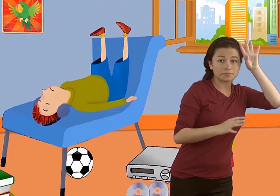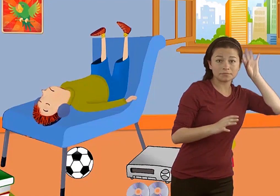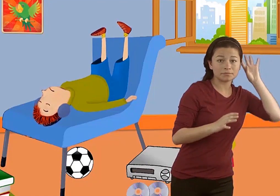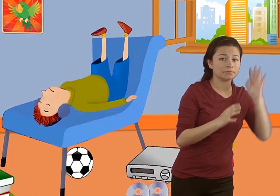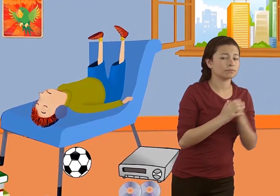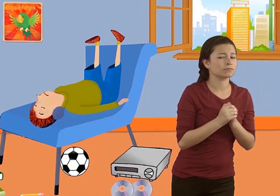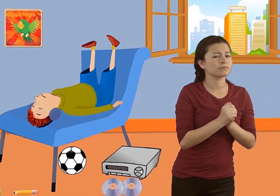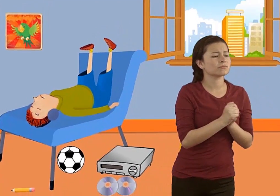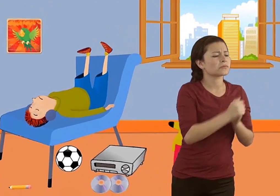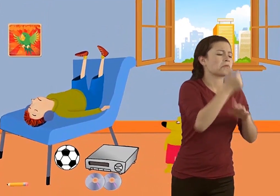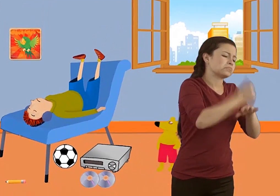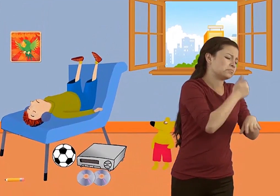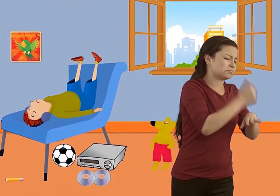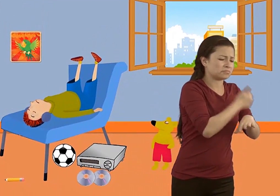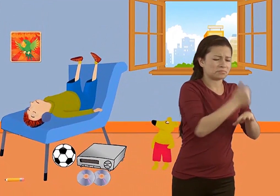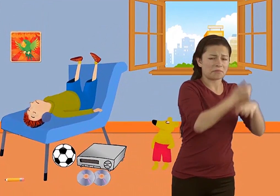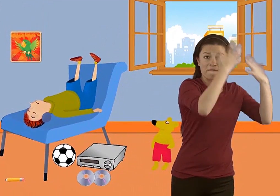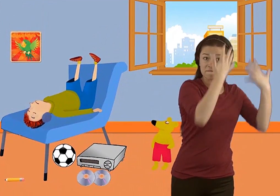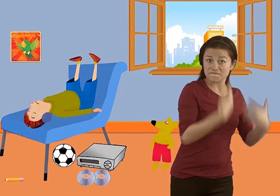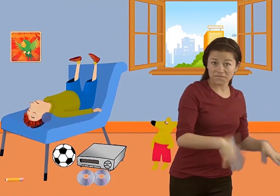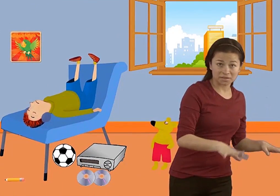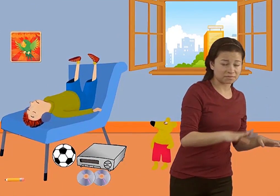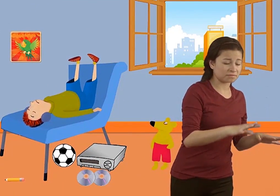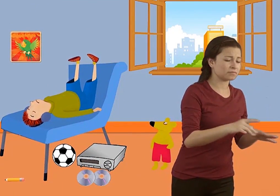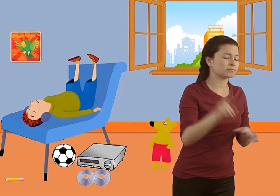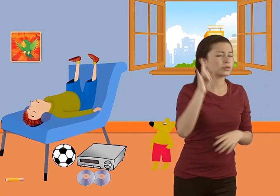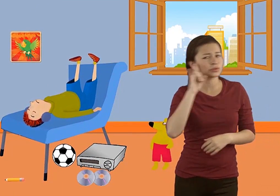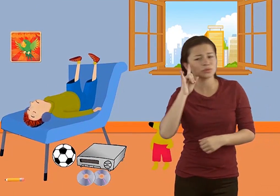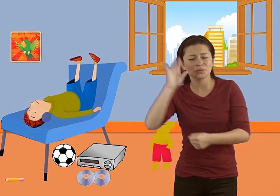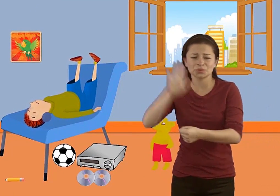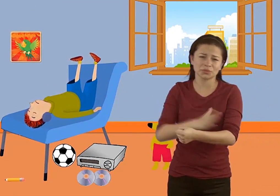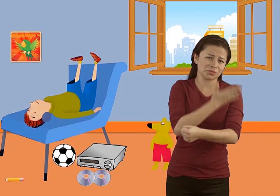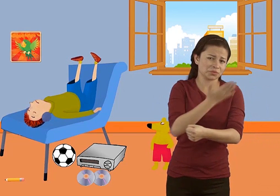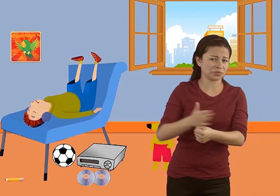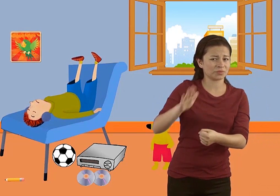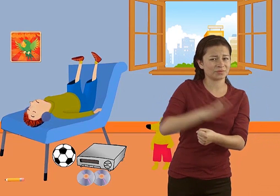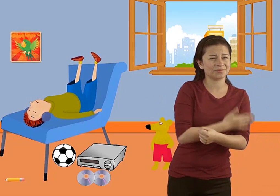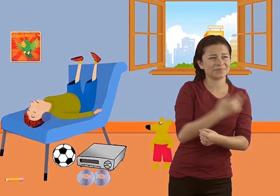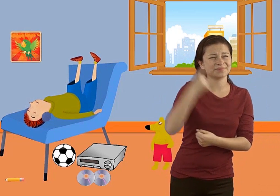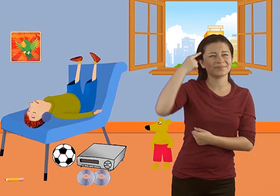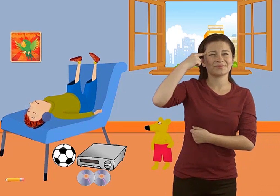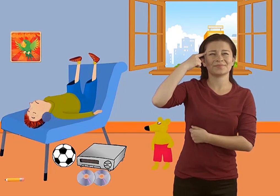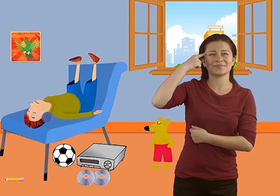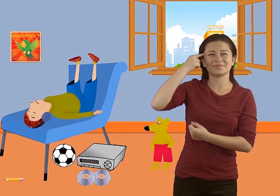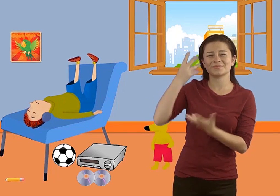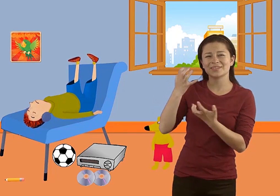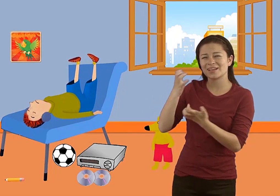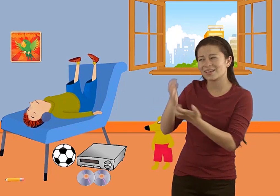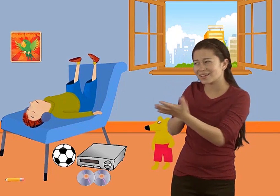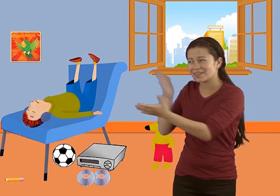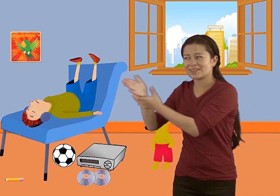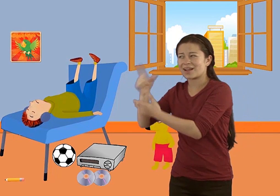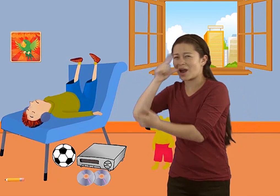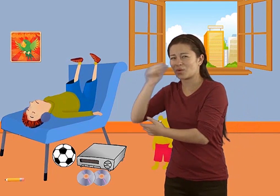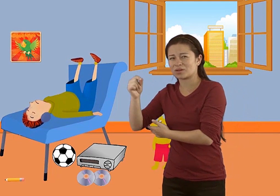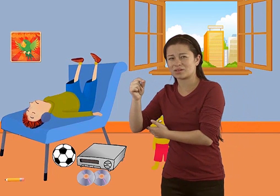Mientras tanto, Leo finalizó su trabajo y se puso a escuchar música. Pensaba en ir a casa de Laura,